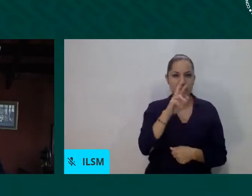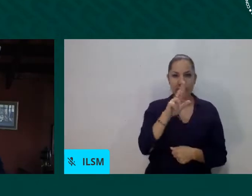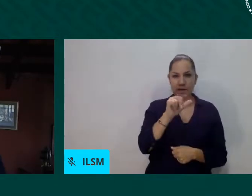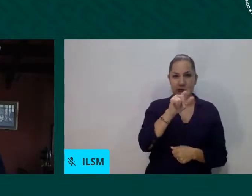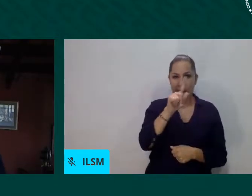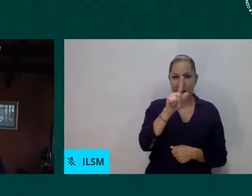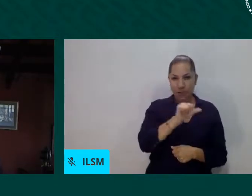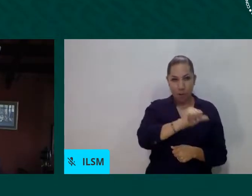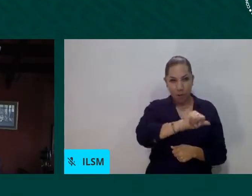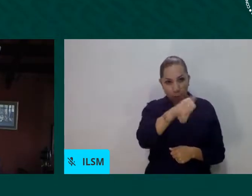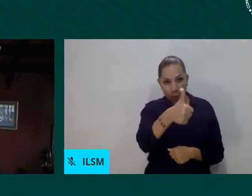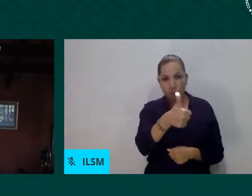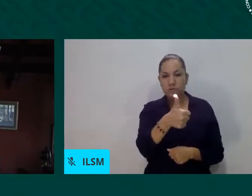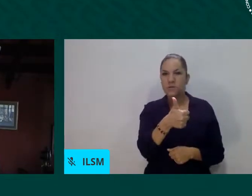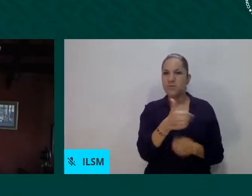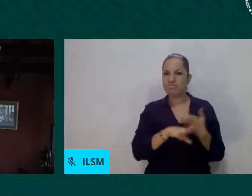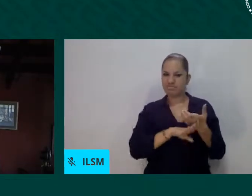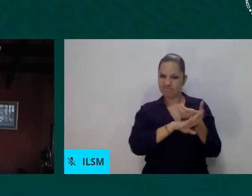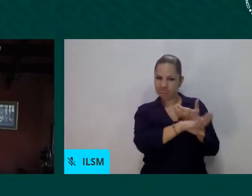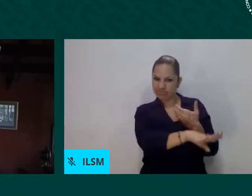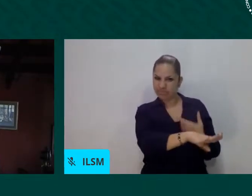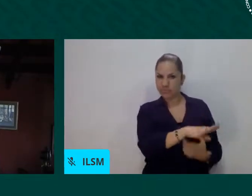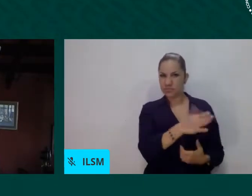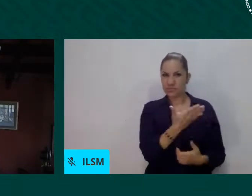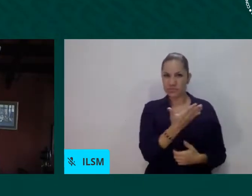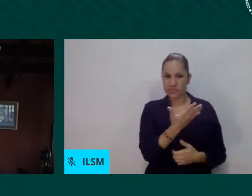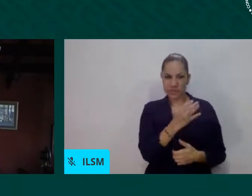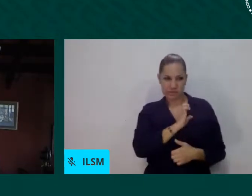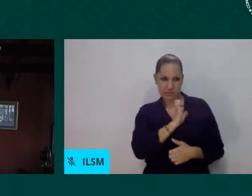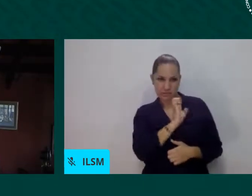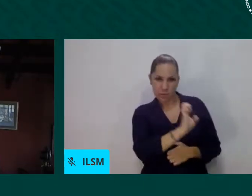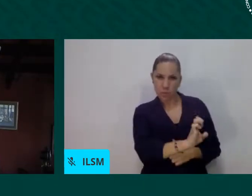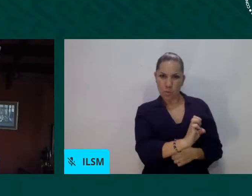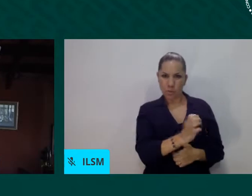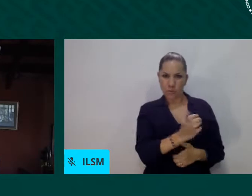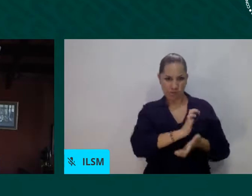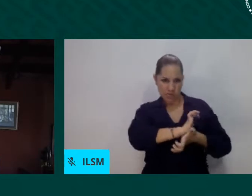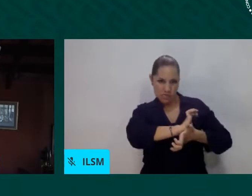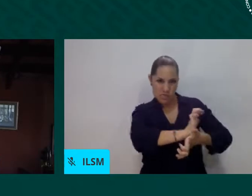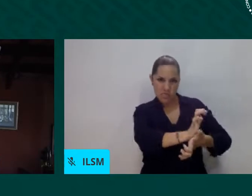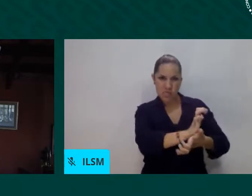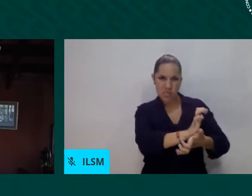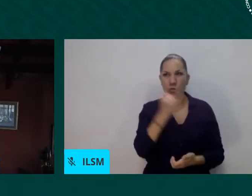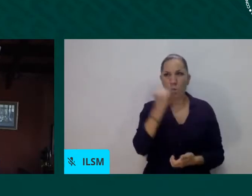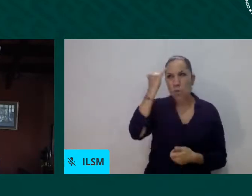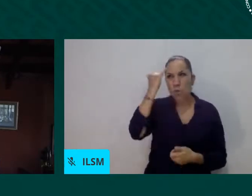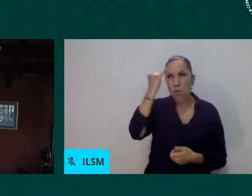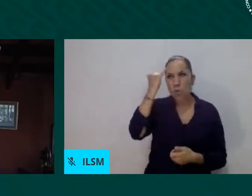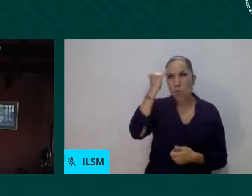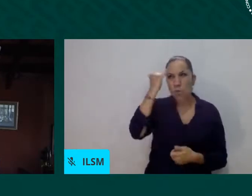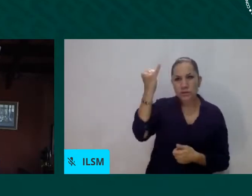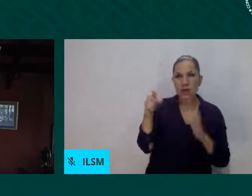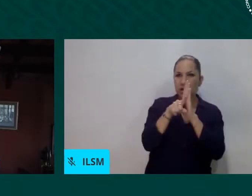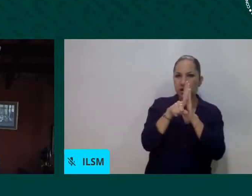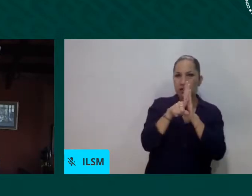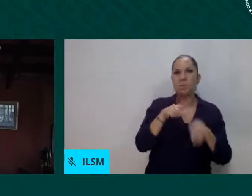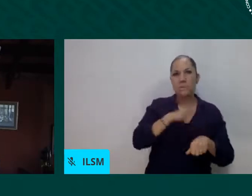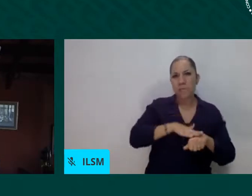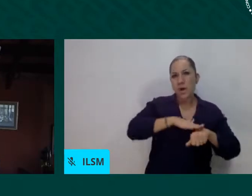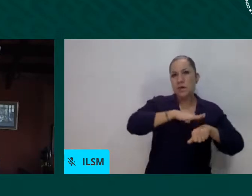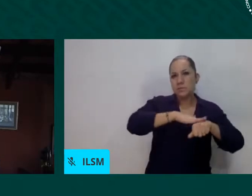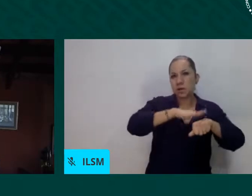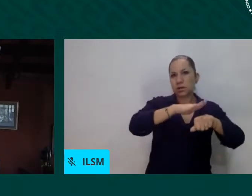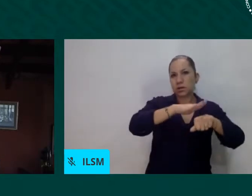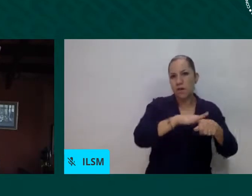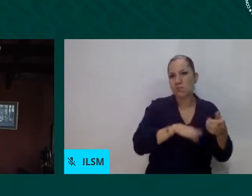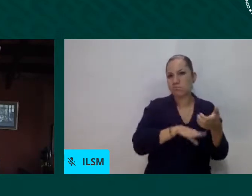énfasis podemos decir que en este cohorte de población con más vulnerabilidad se encuentran las mujeres y